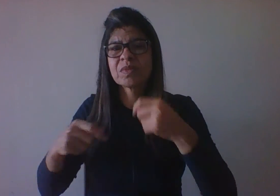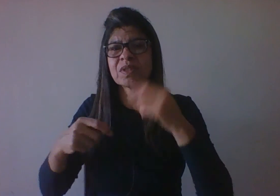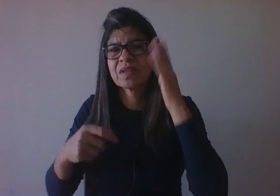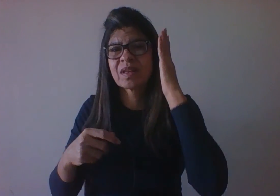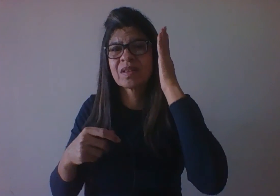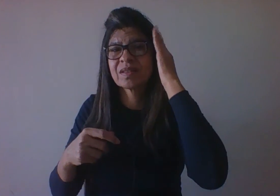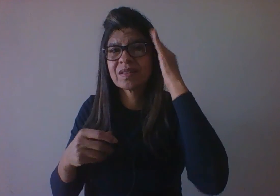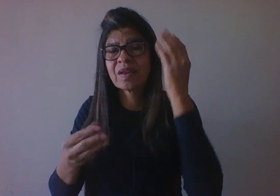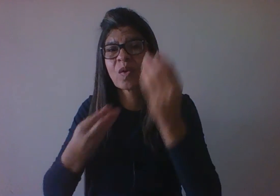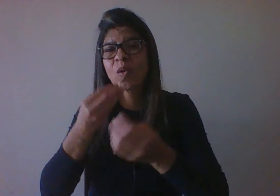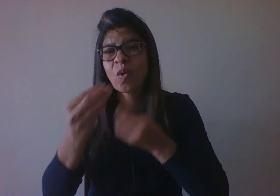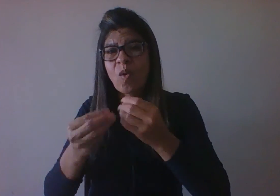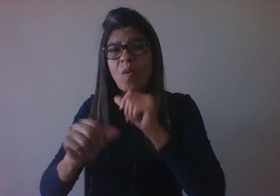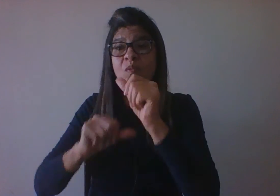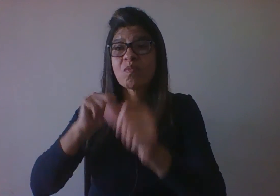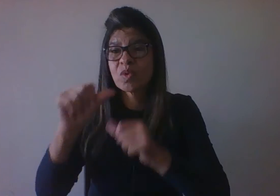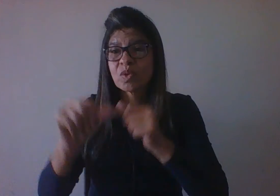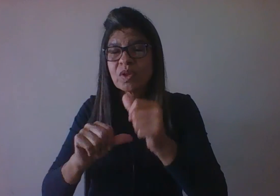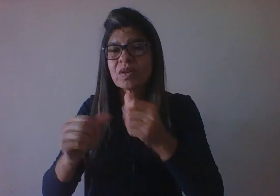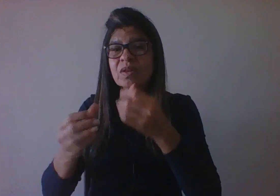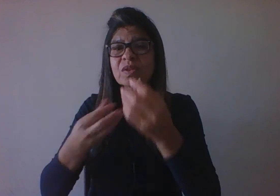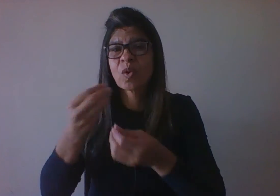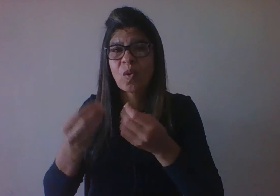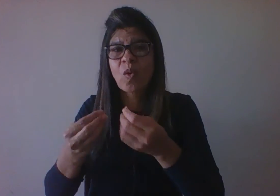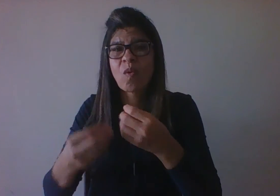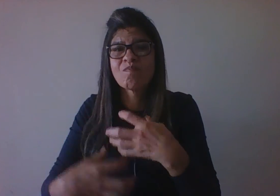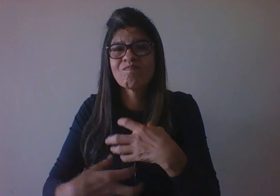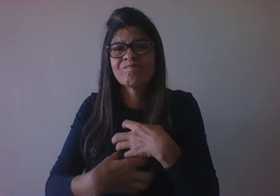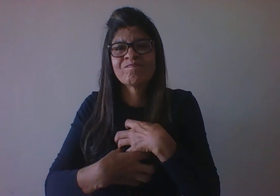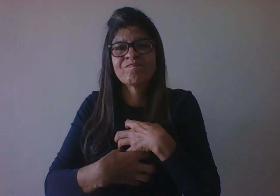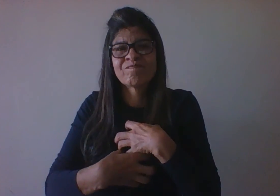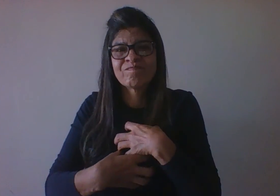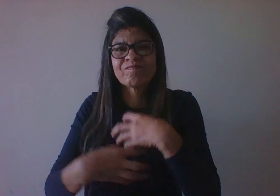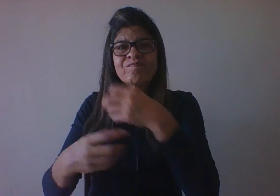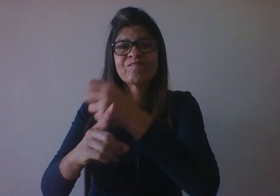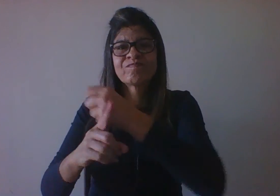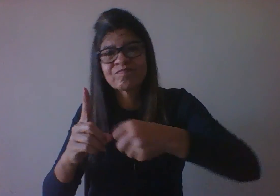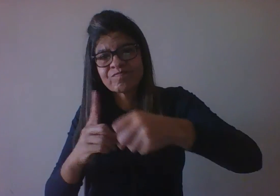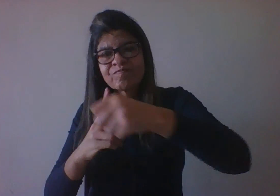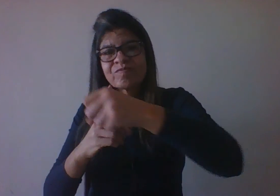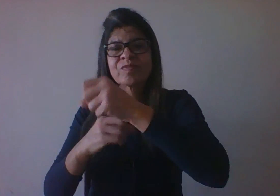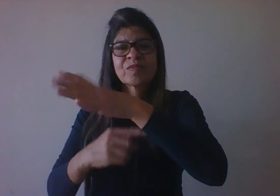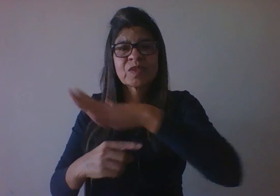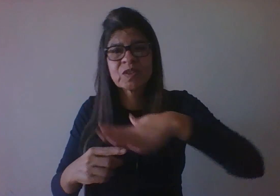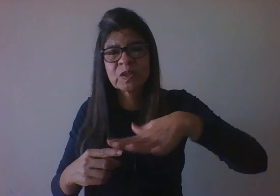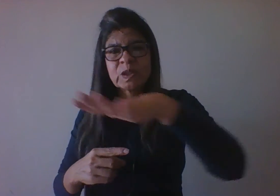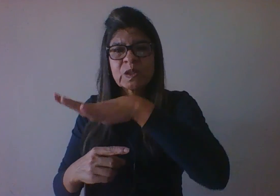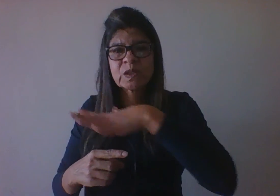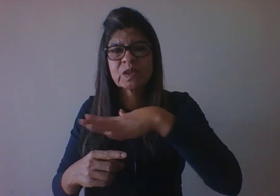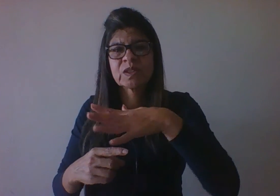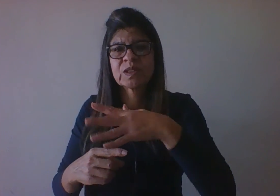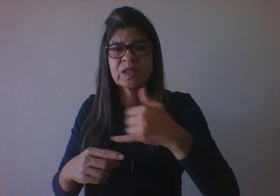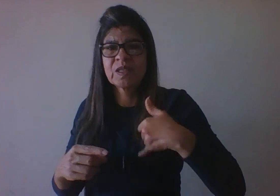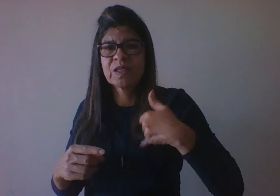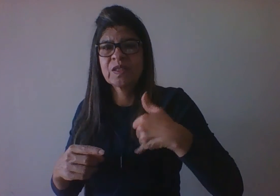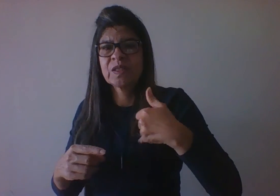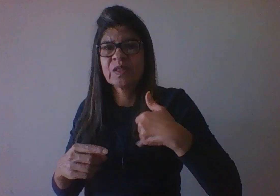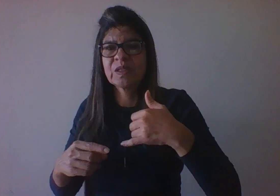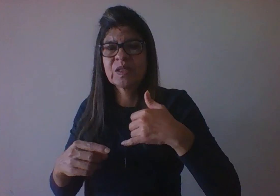personalidade, sociais, nas várias idades. Cada uma das etapas do desenvolvimento,